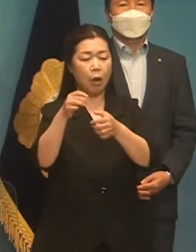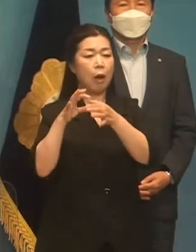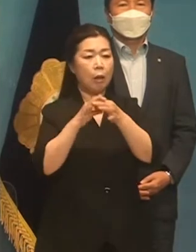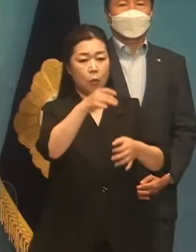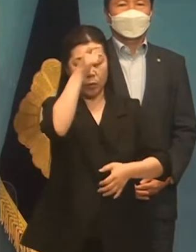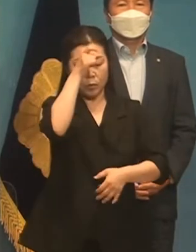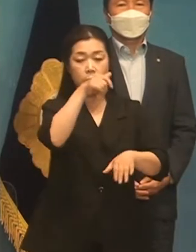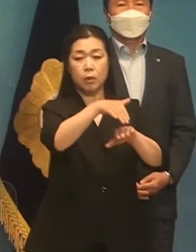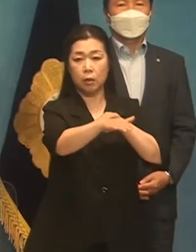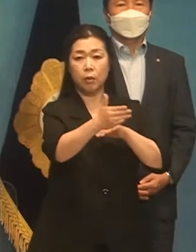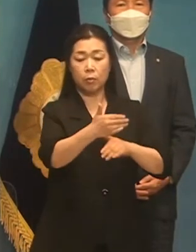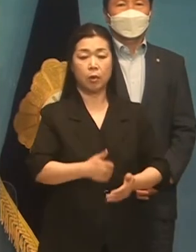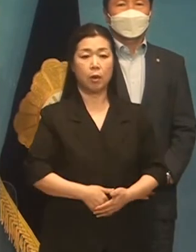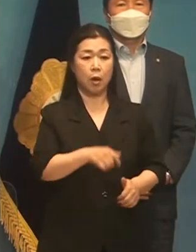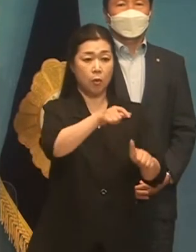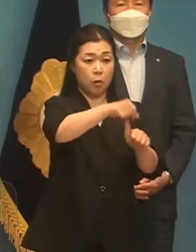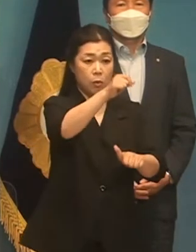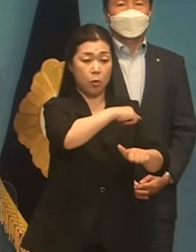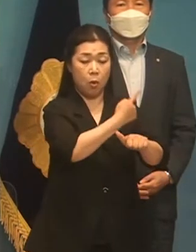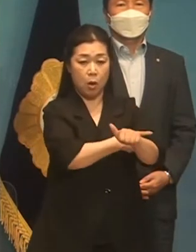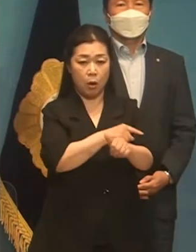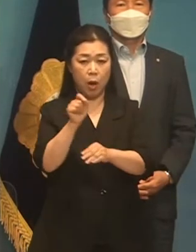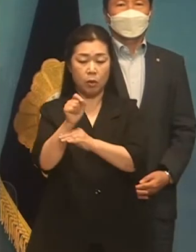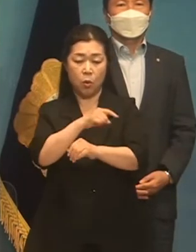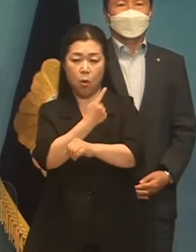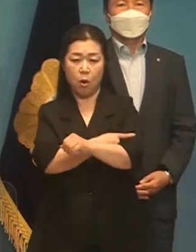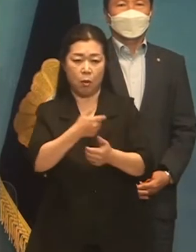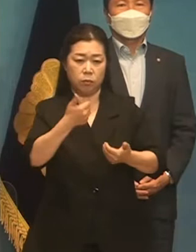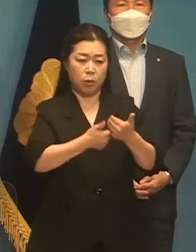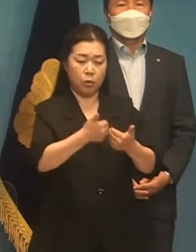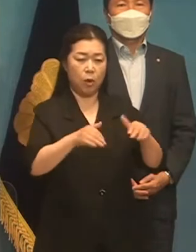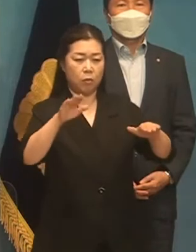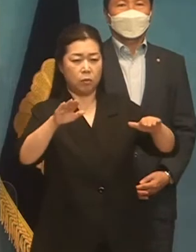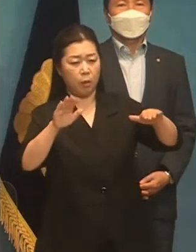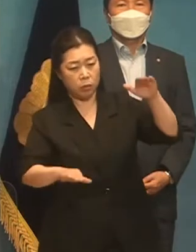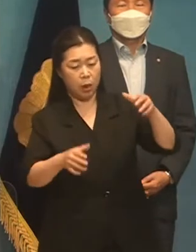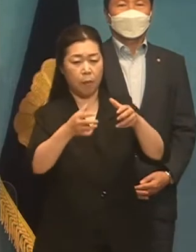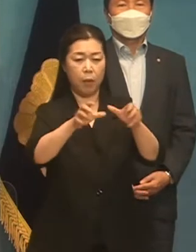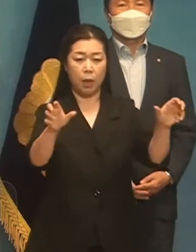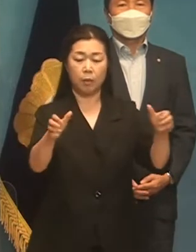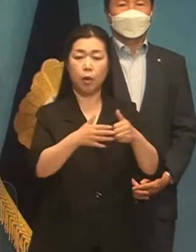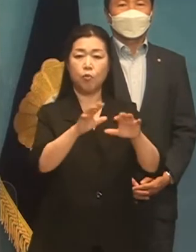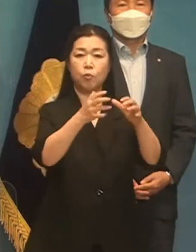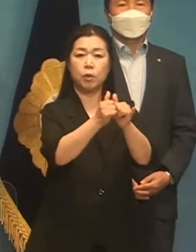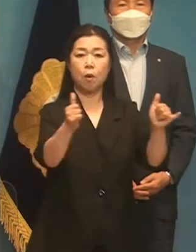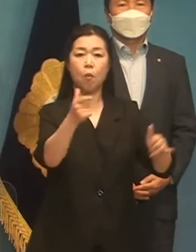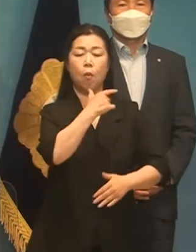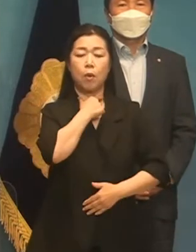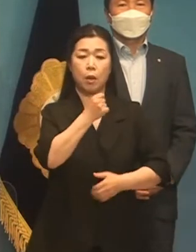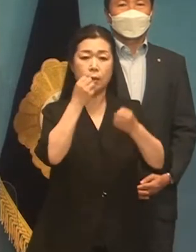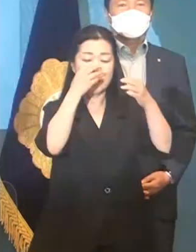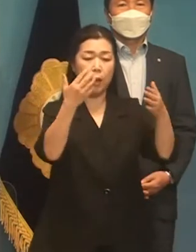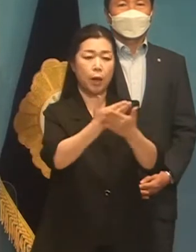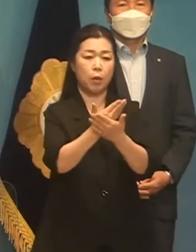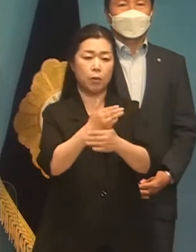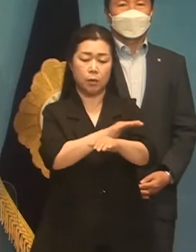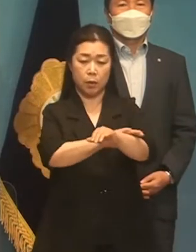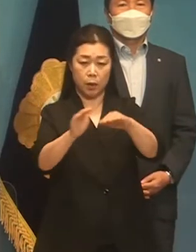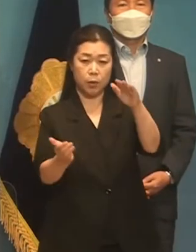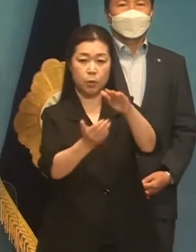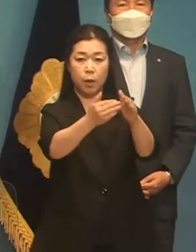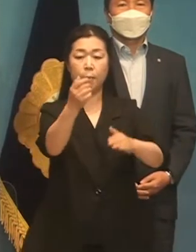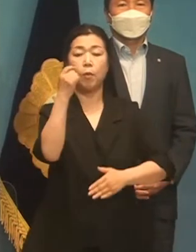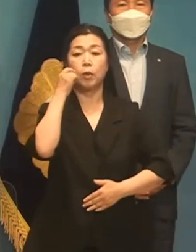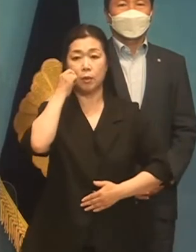선출 권력과 행정 권력 간의 견제와 균형이 있게 되면서 국민이 원하는 개혁이 제대로 실전되지